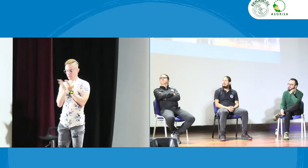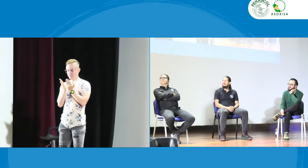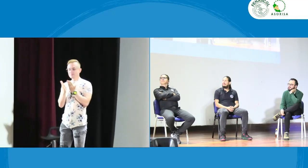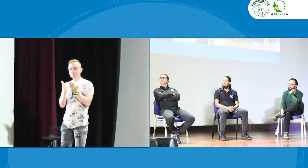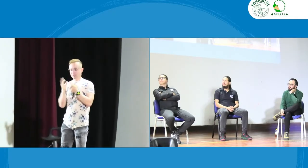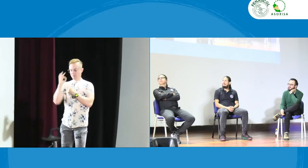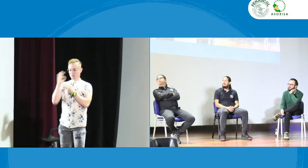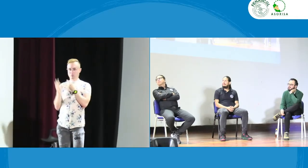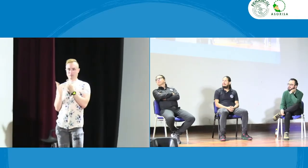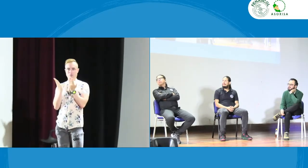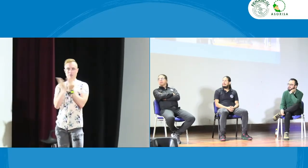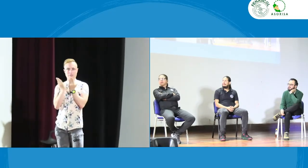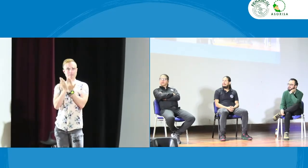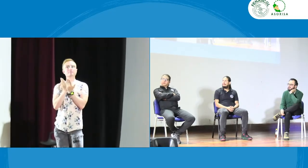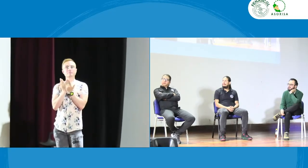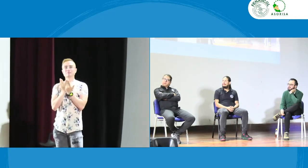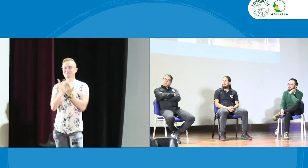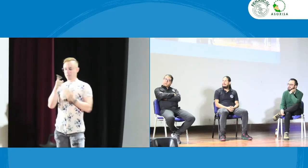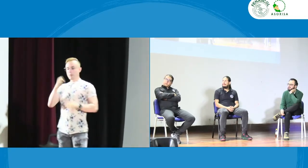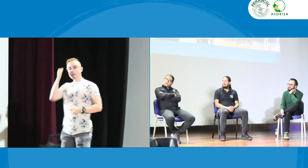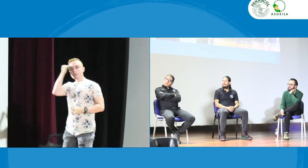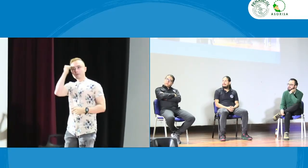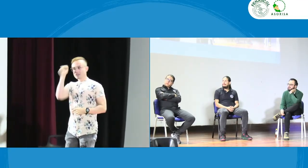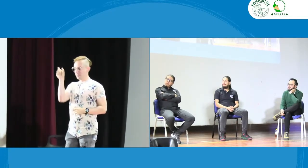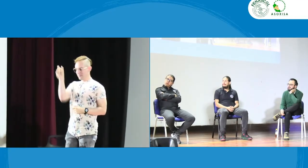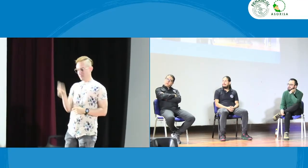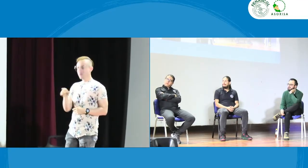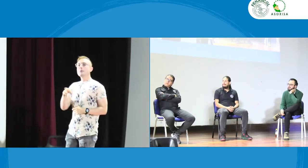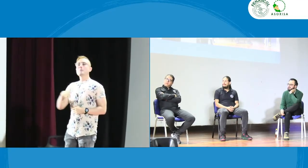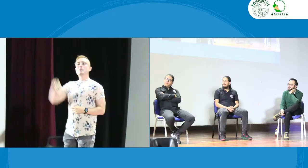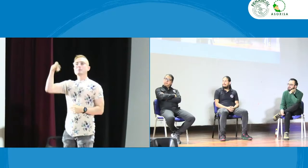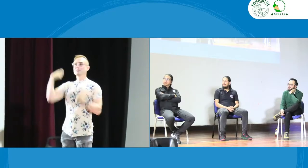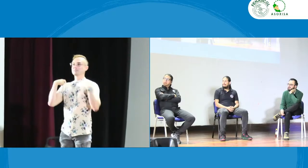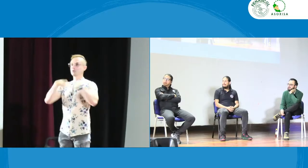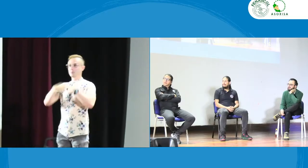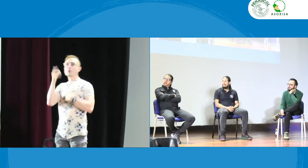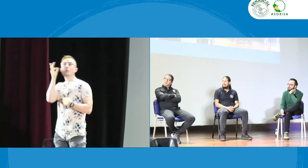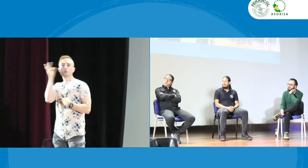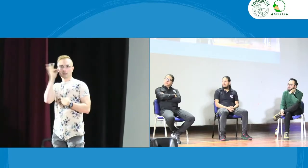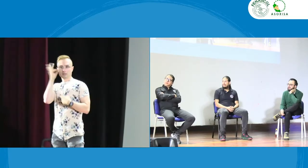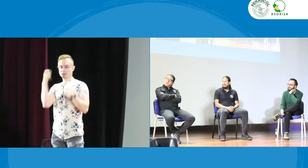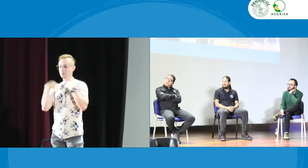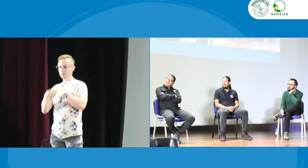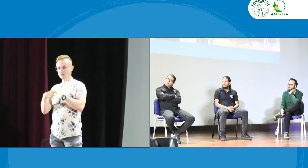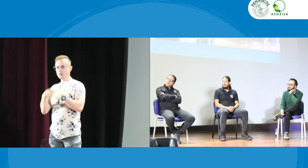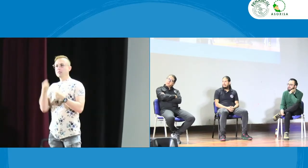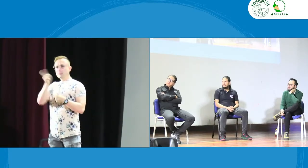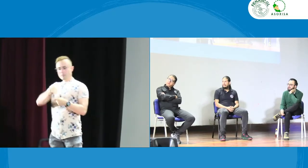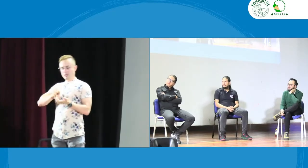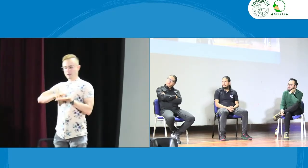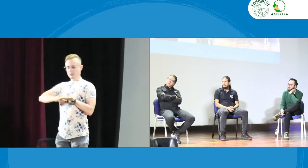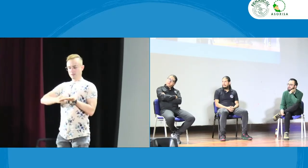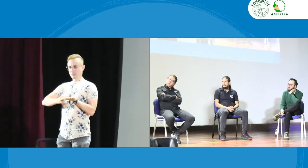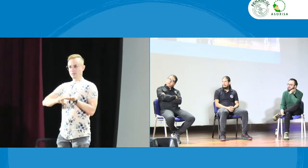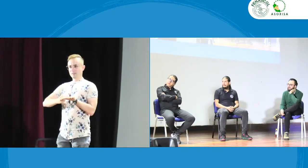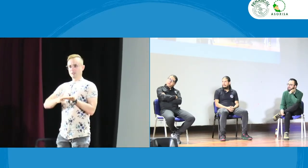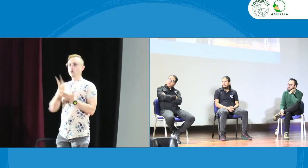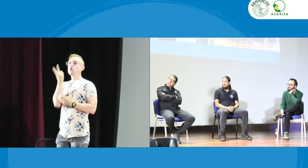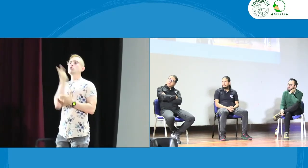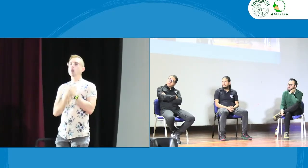hay un tema que me tiene realmente preocupado con respecto al tema de la universidad una